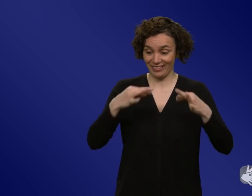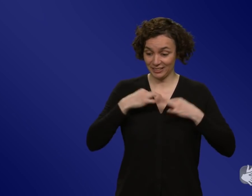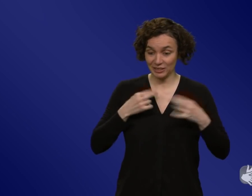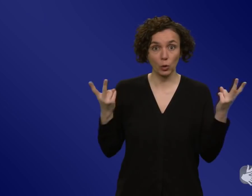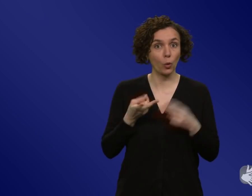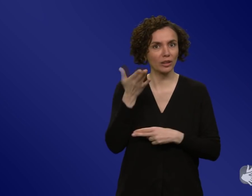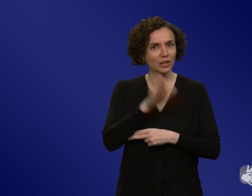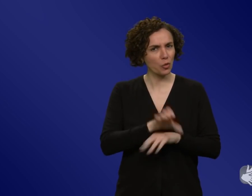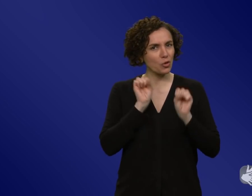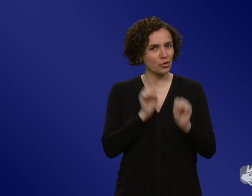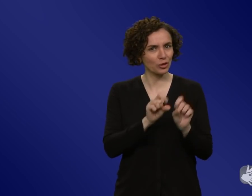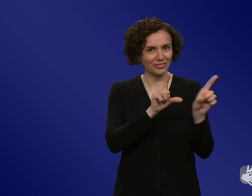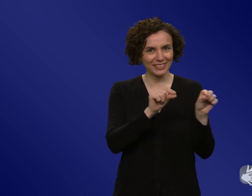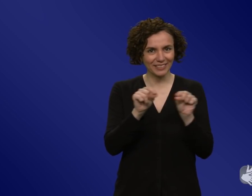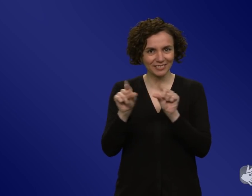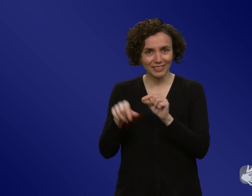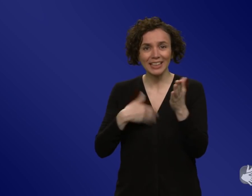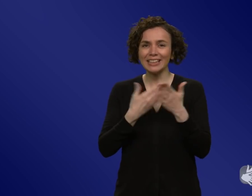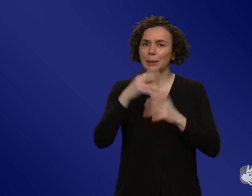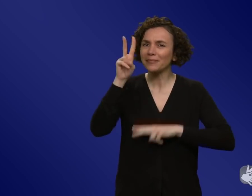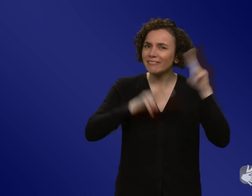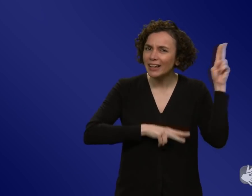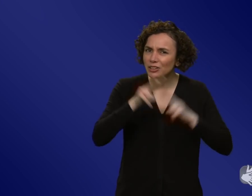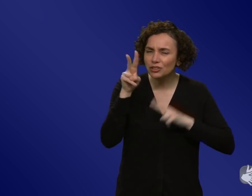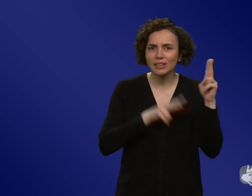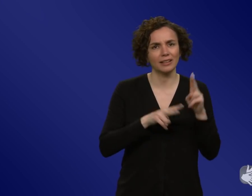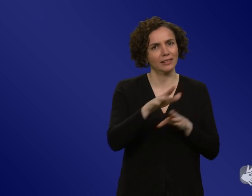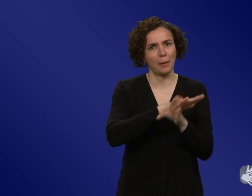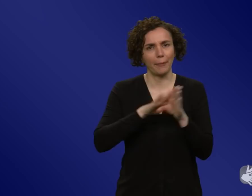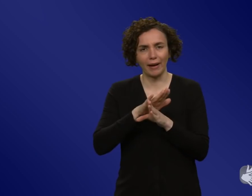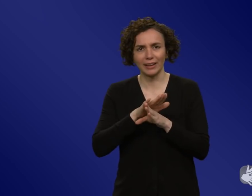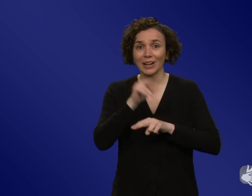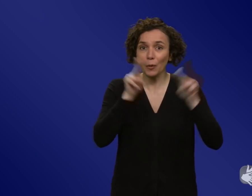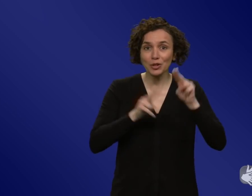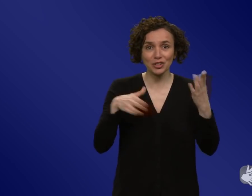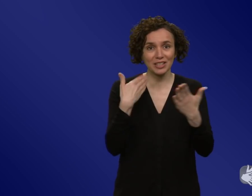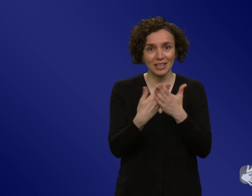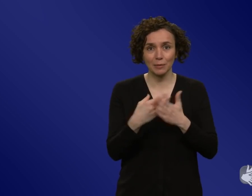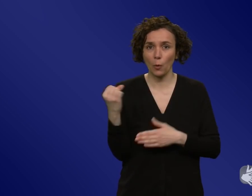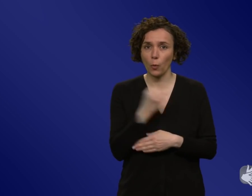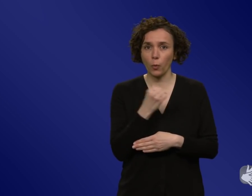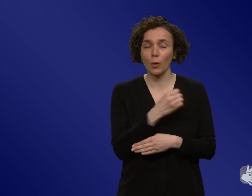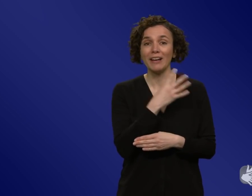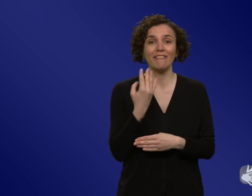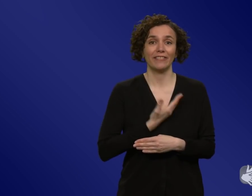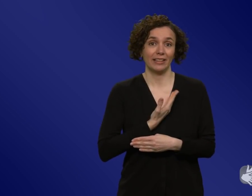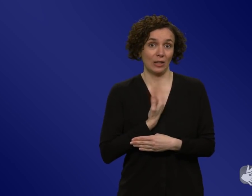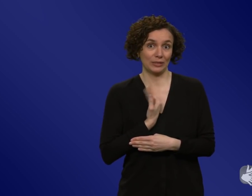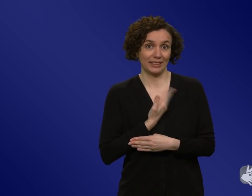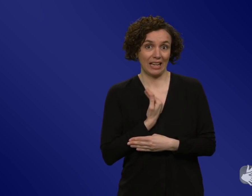große Unterschiede und große Unsicherheiten und da wurde so ein bisschen, ja sag ich mal, mit einem dicken Pinsel aufgetragen, wo man vielleicht ein bisschen